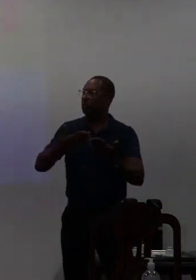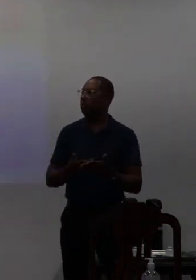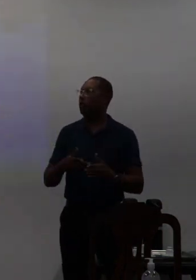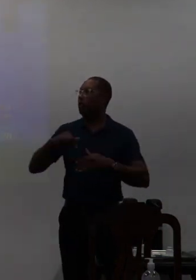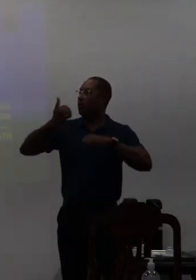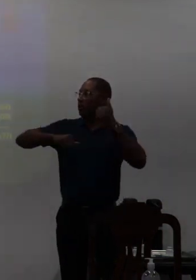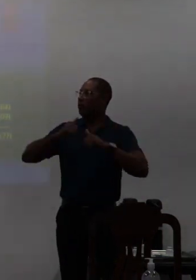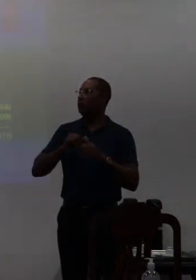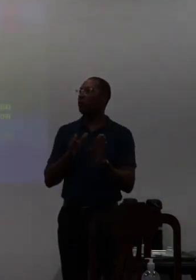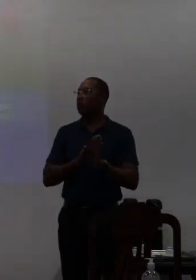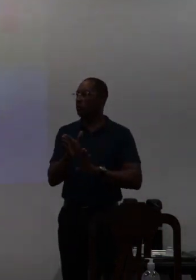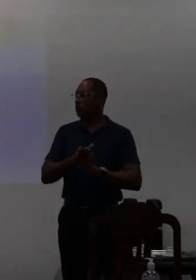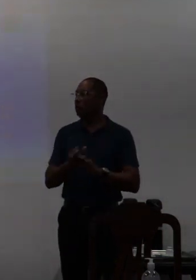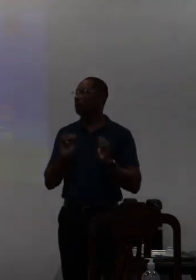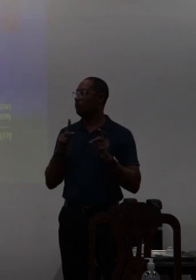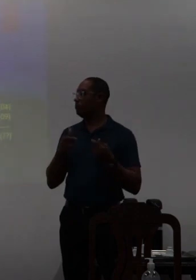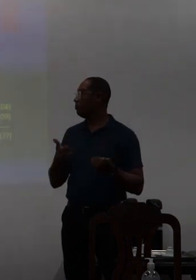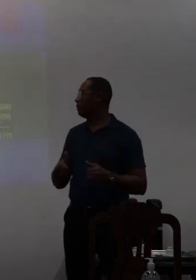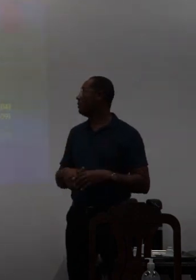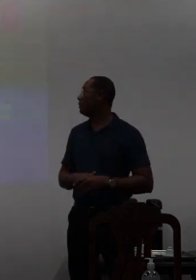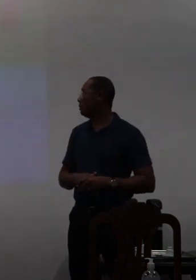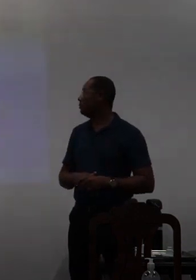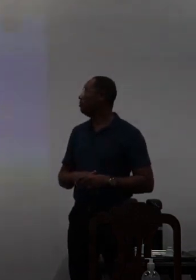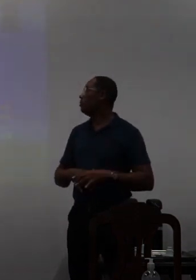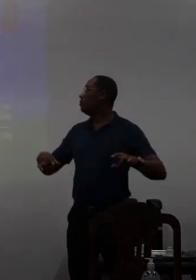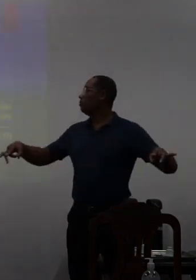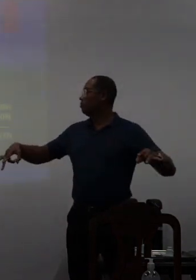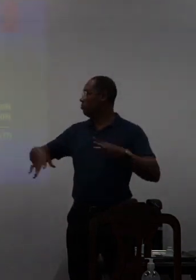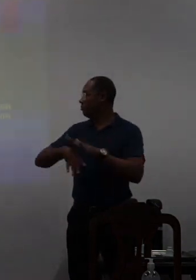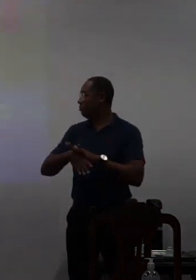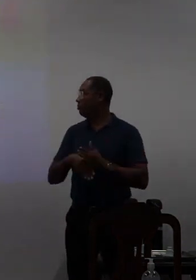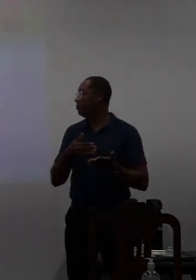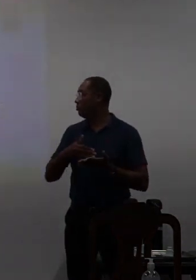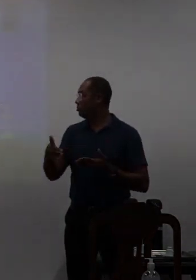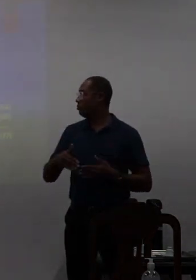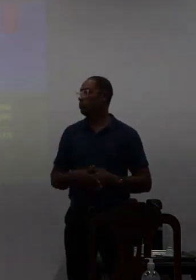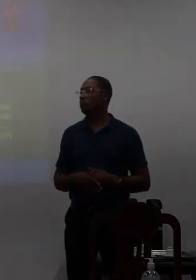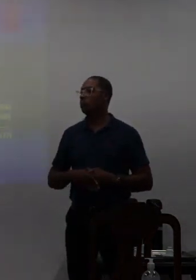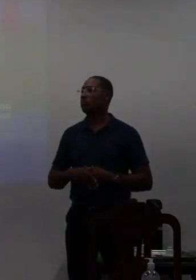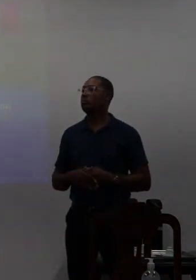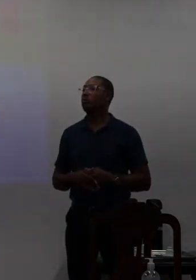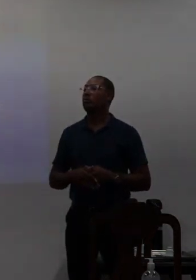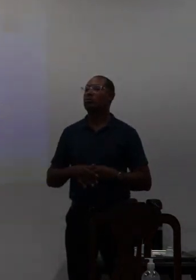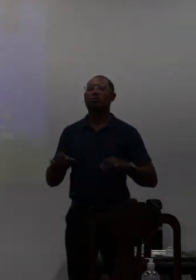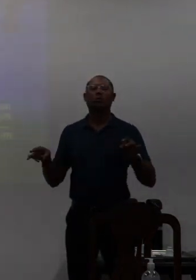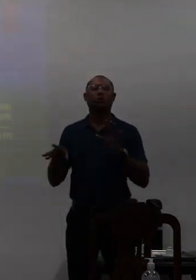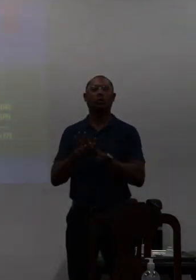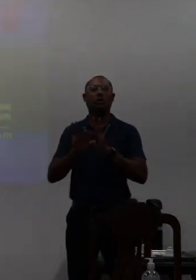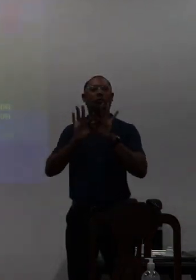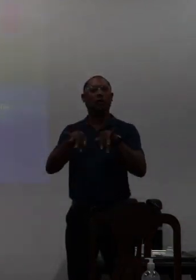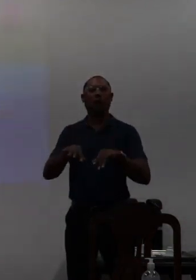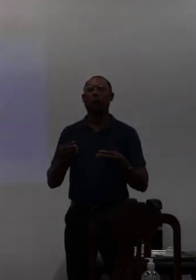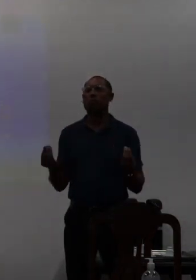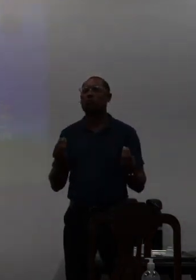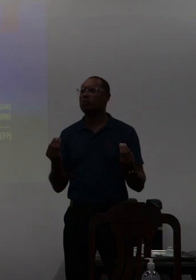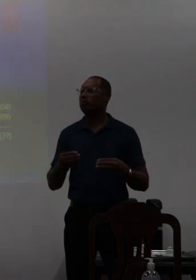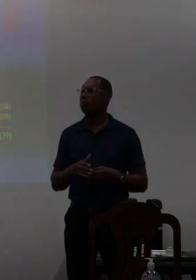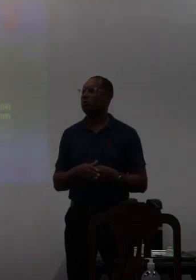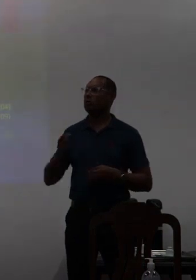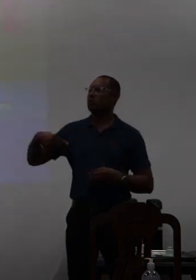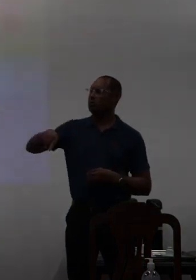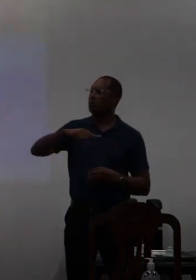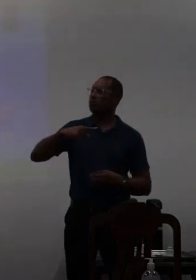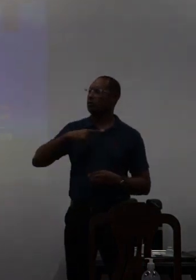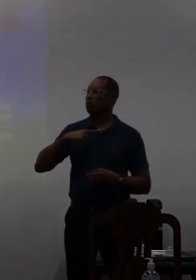apreciação do processo está certo então assim como resultado como resultado o que a gente